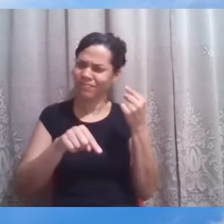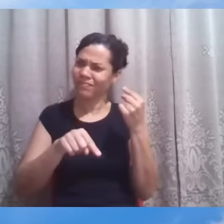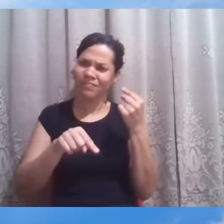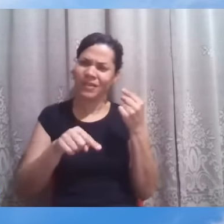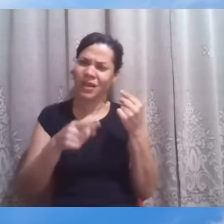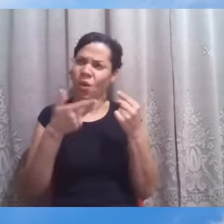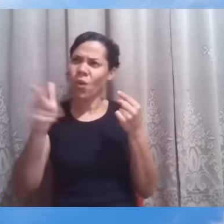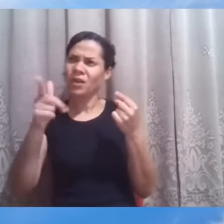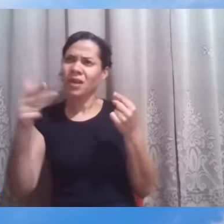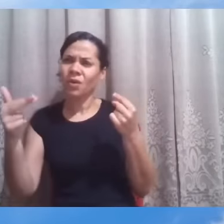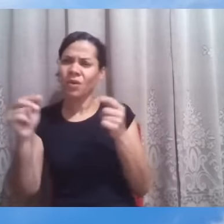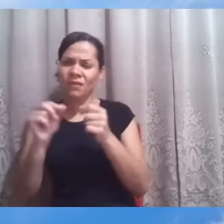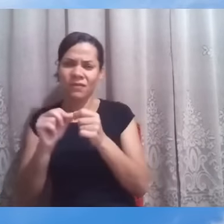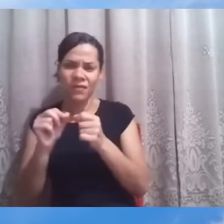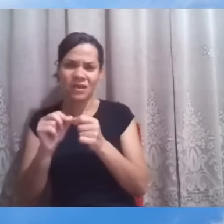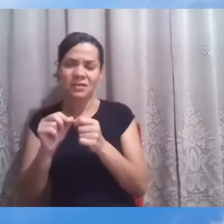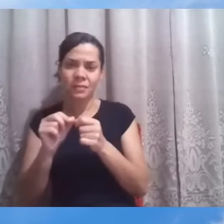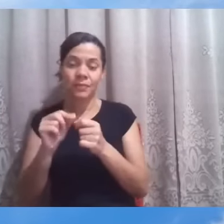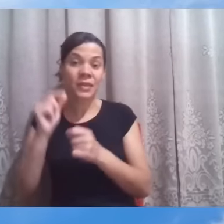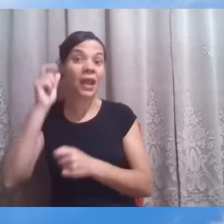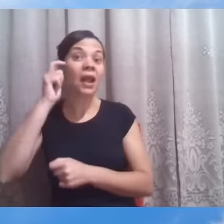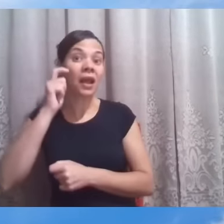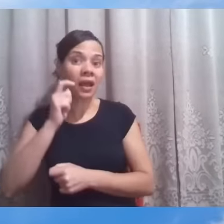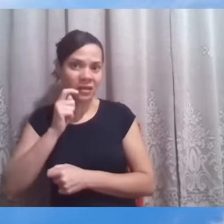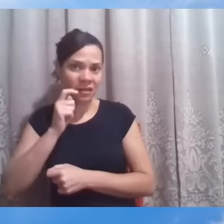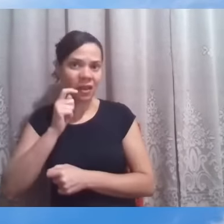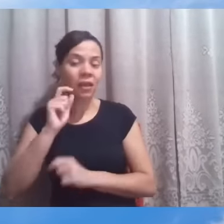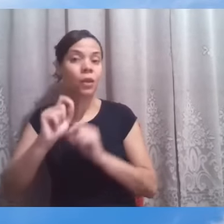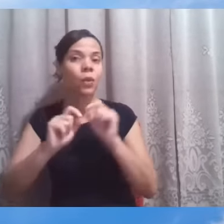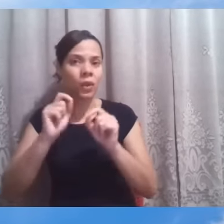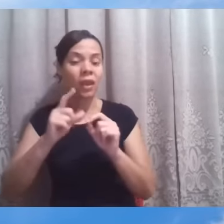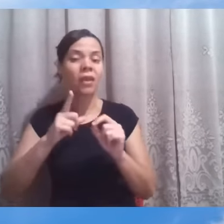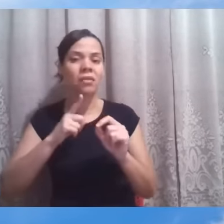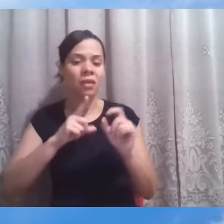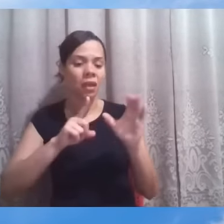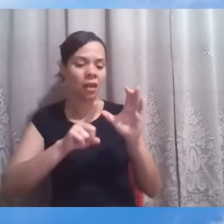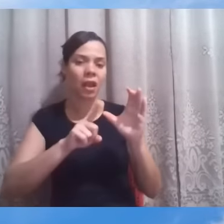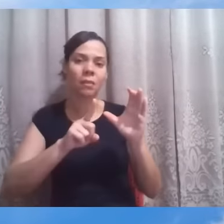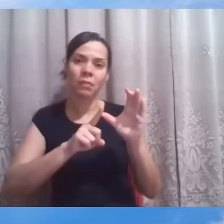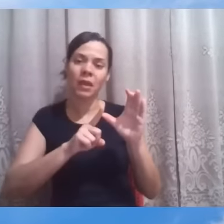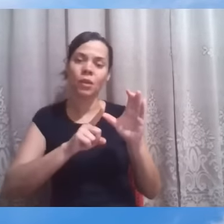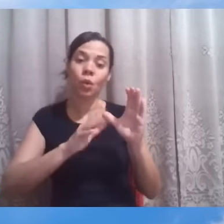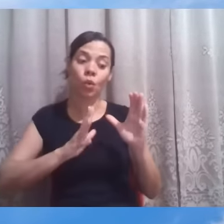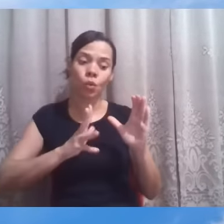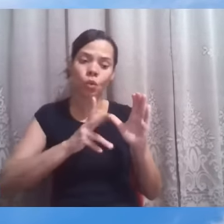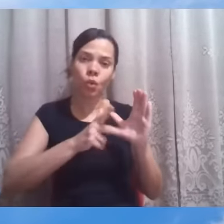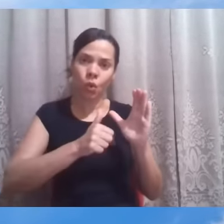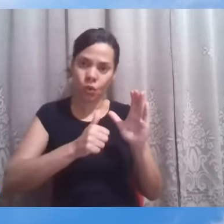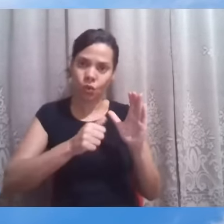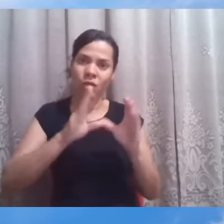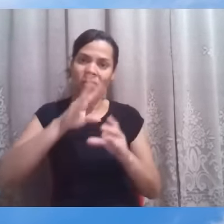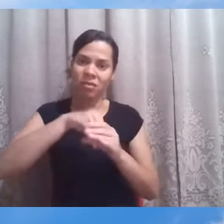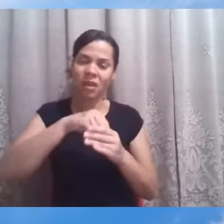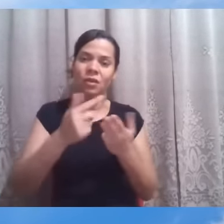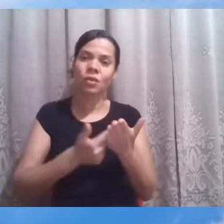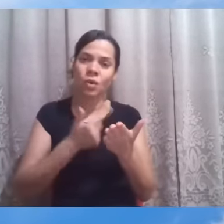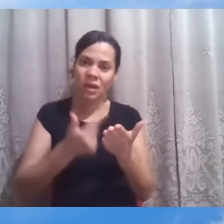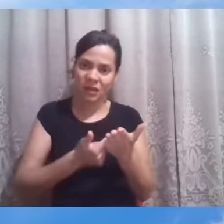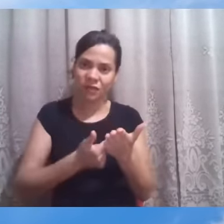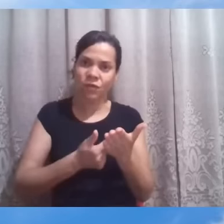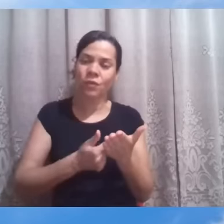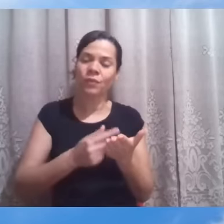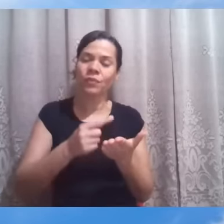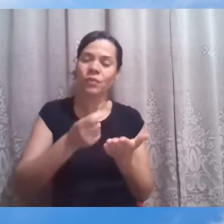que ele fez. Kardec, inclusive, dedica um capítulo inteiro de O Evangelho Segundo o Espiritismo buscando explicar